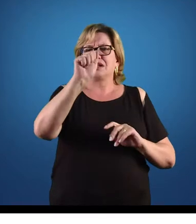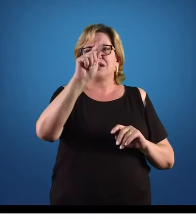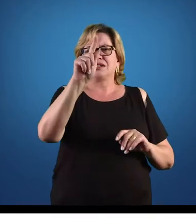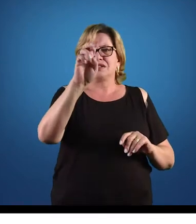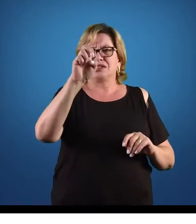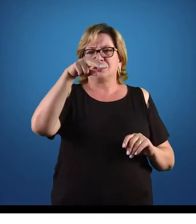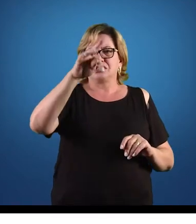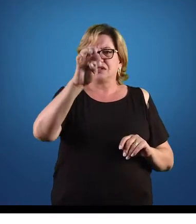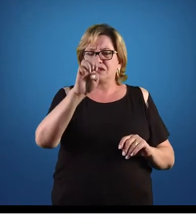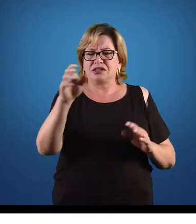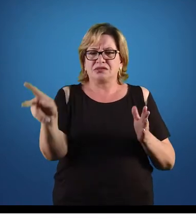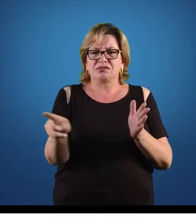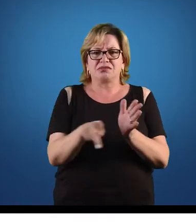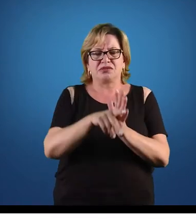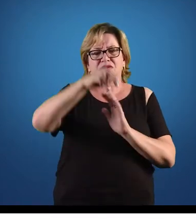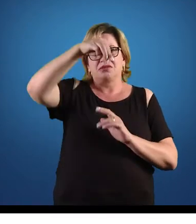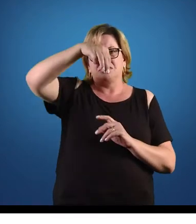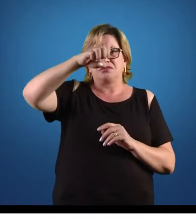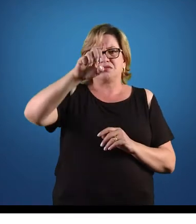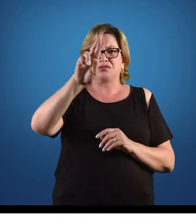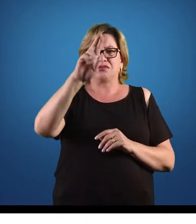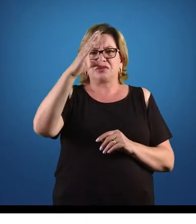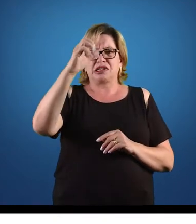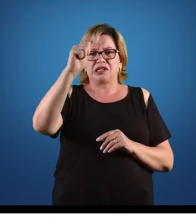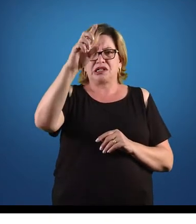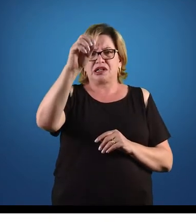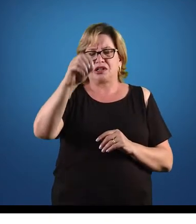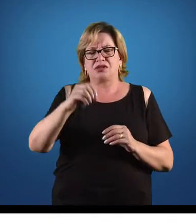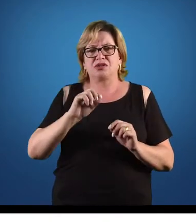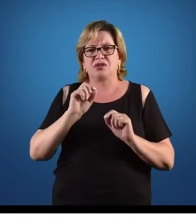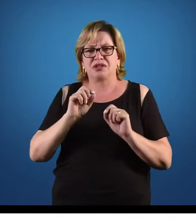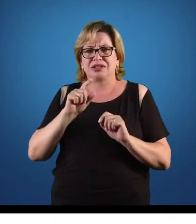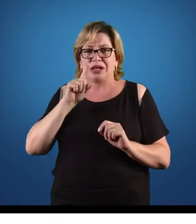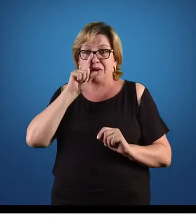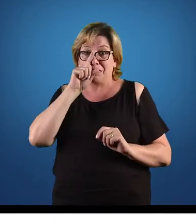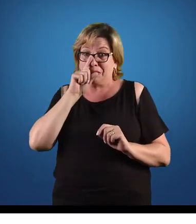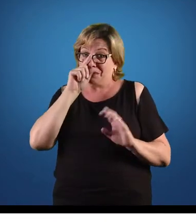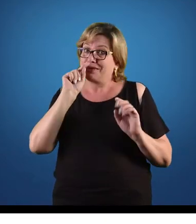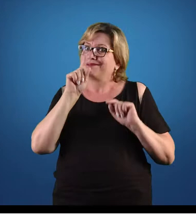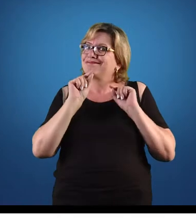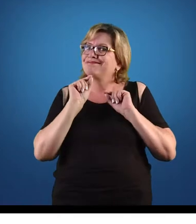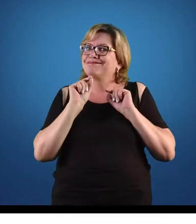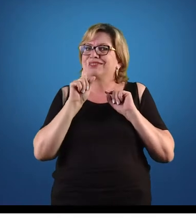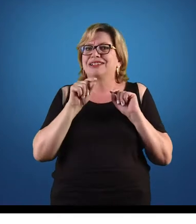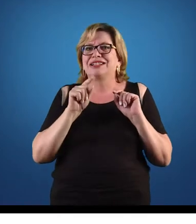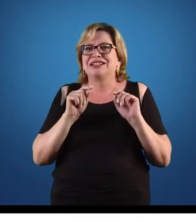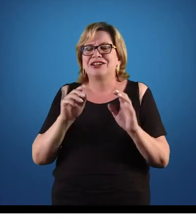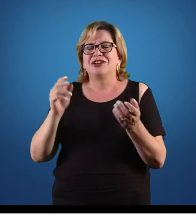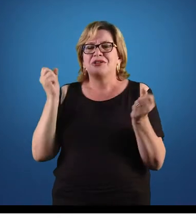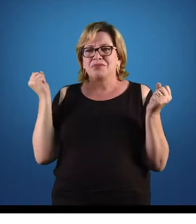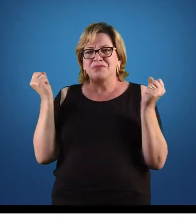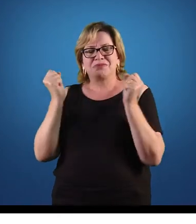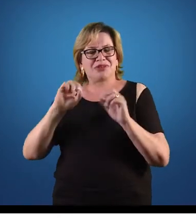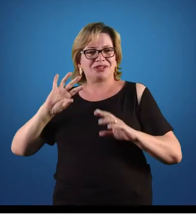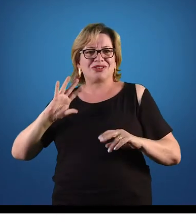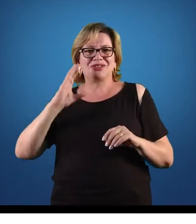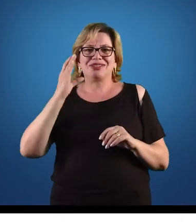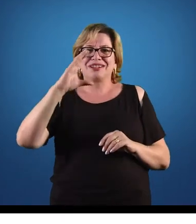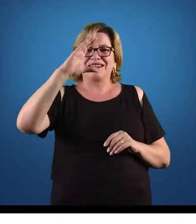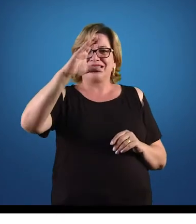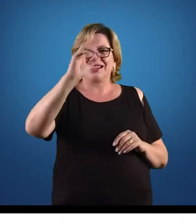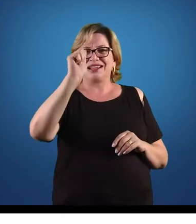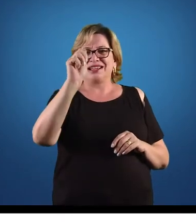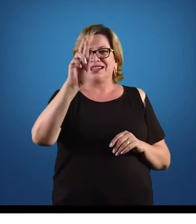Qual é o perigo dessas economias descentralizadas? A formação de cartel, a